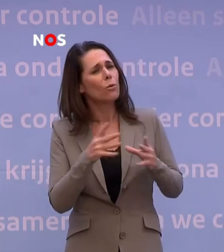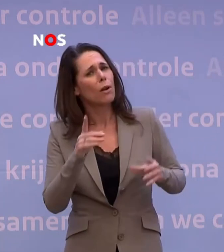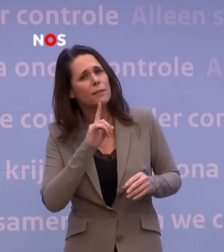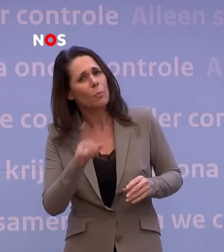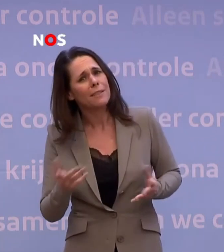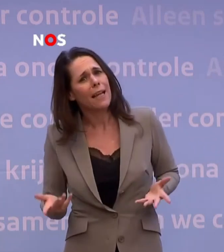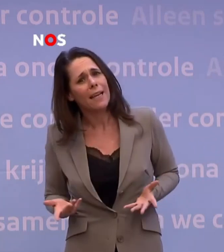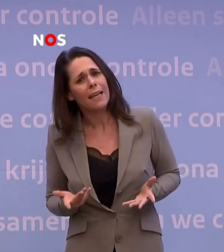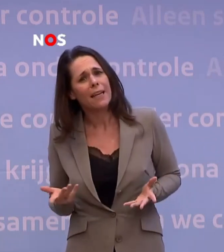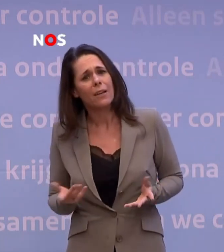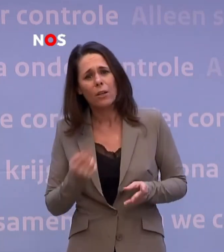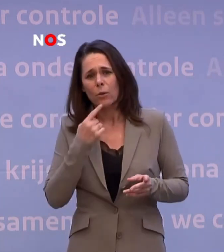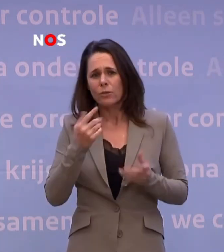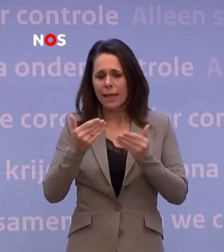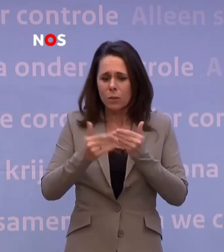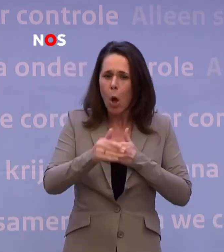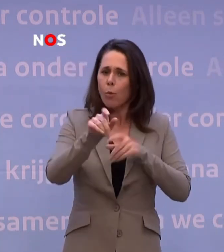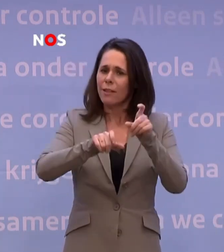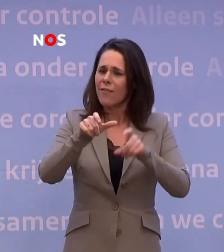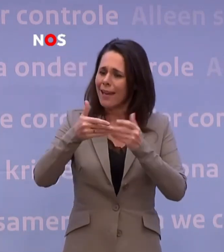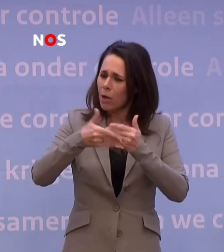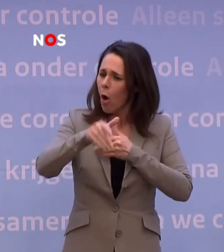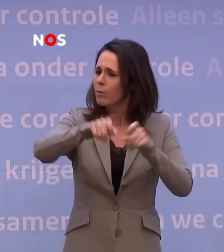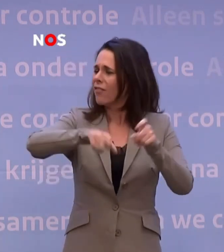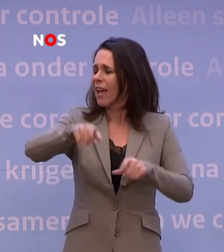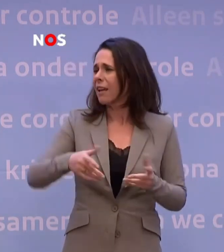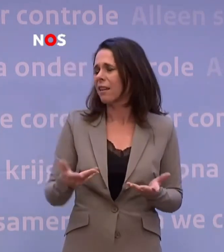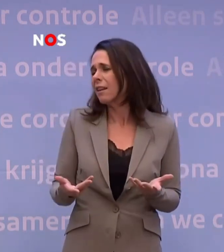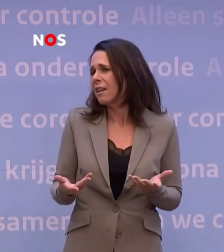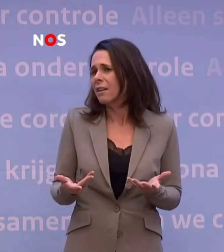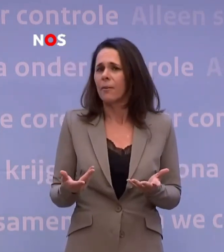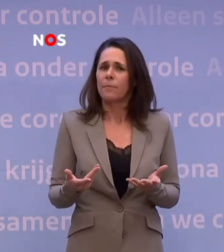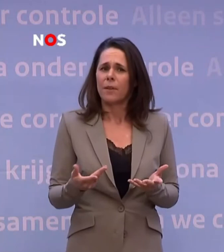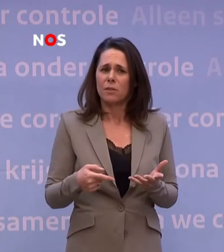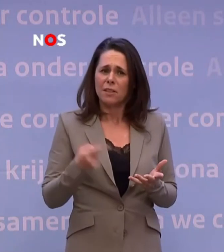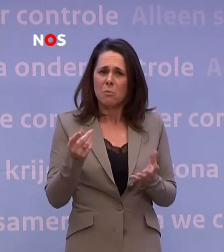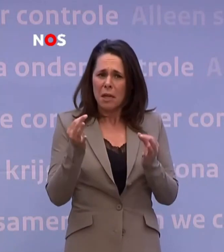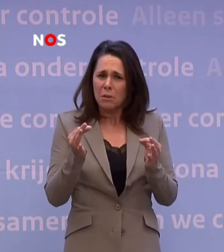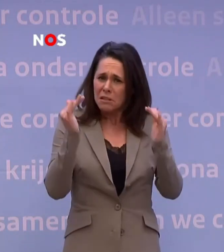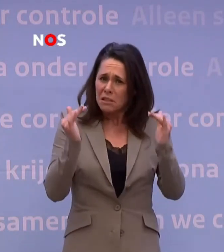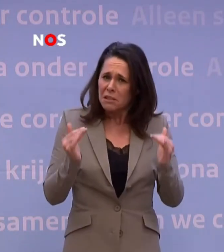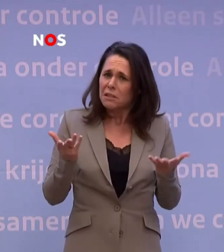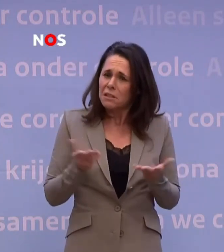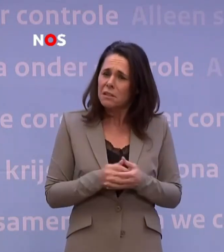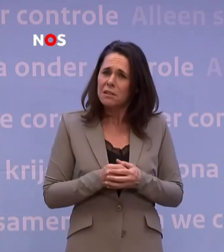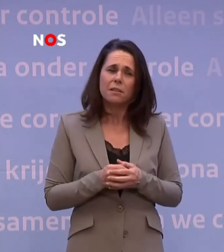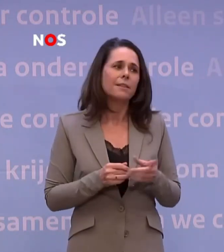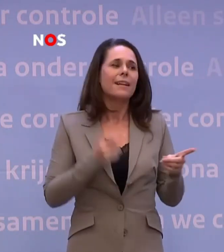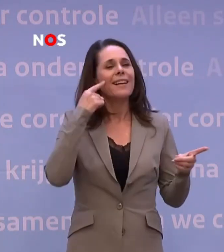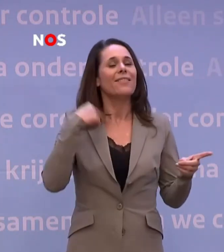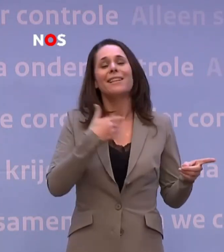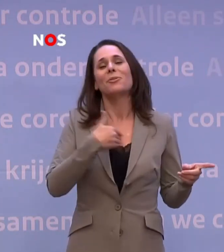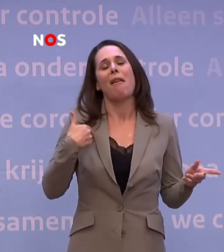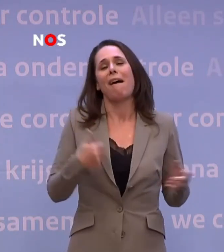u zegt steeds de komende weken de komende weken. Kunt u dat iets verder preciseren? Ook over de privacy? Nee, hoe lang dat duurt.